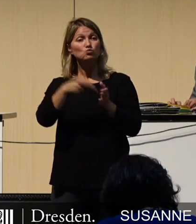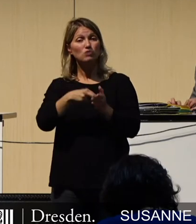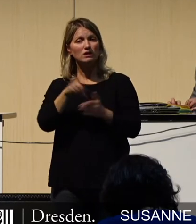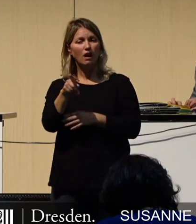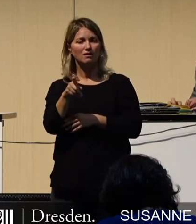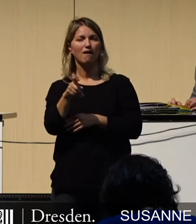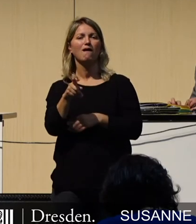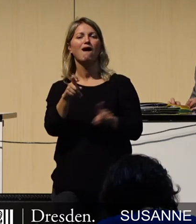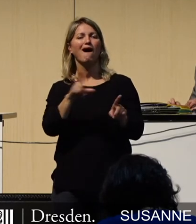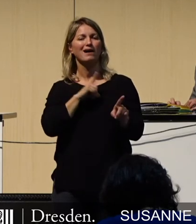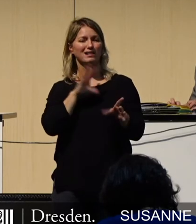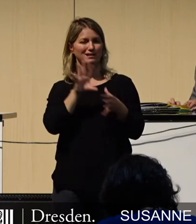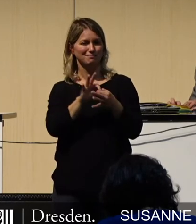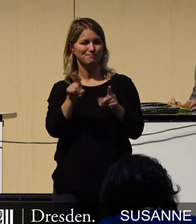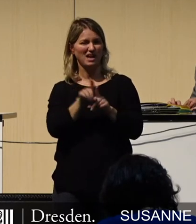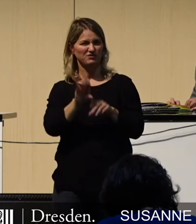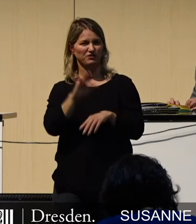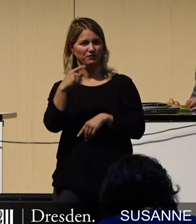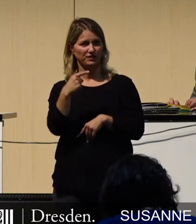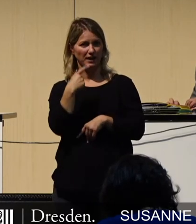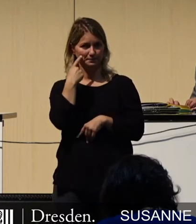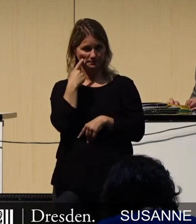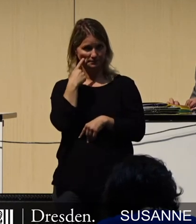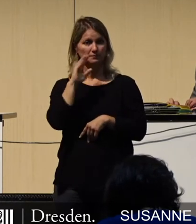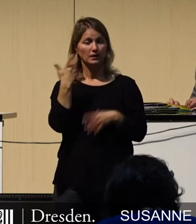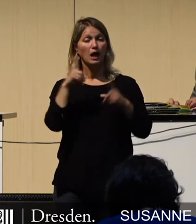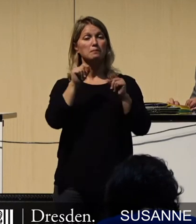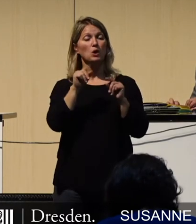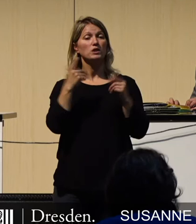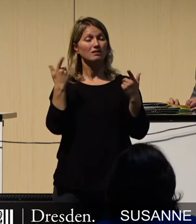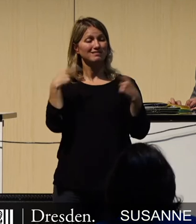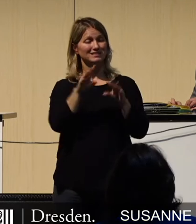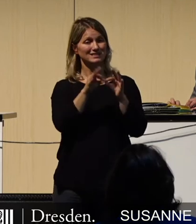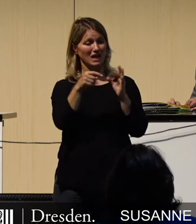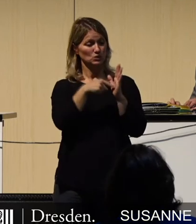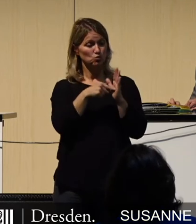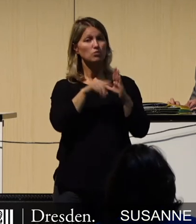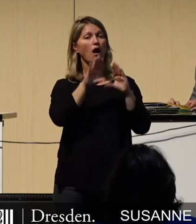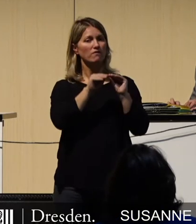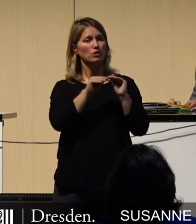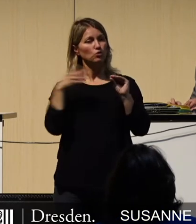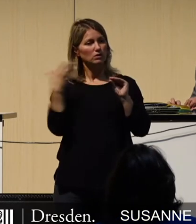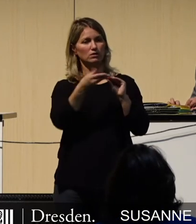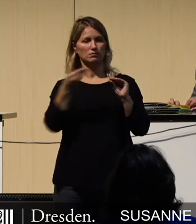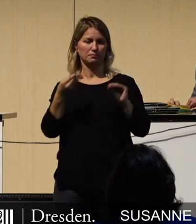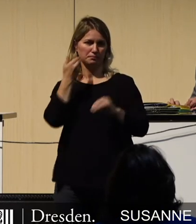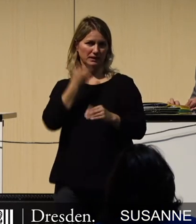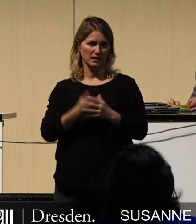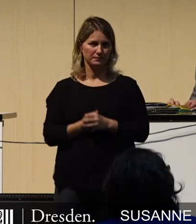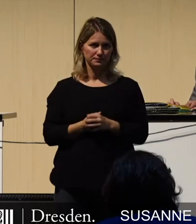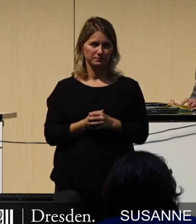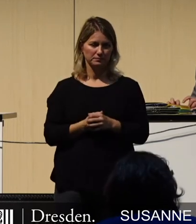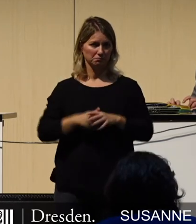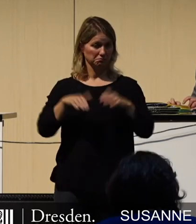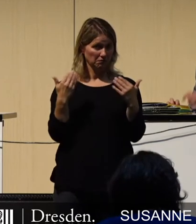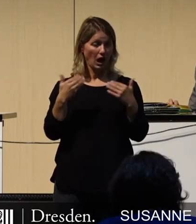prädestiniert für 5G, wird ihm die entsprechende Anwendung dieser Satzung empfohlen. Auch für die Vorhaben der